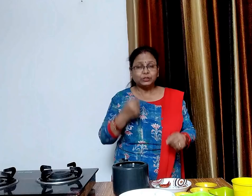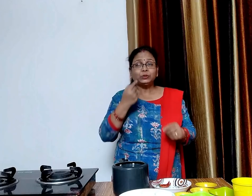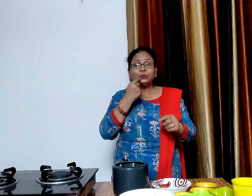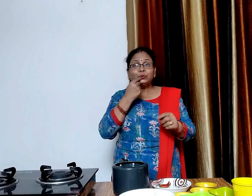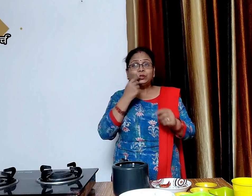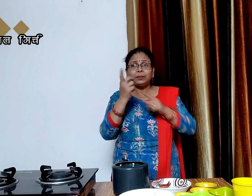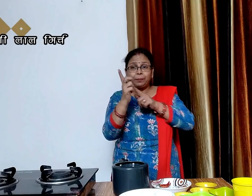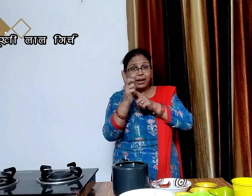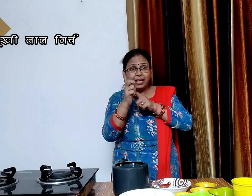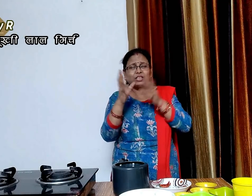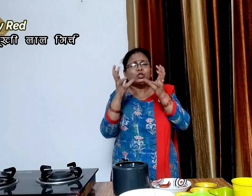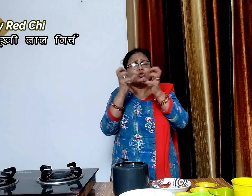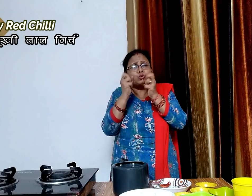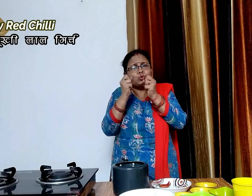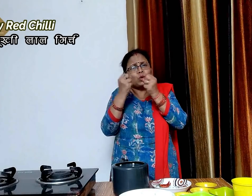दो सुखी लाल मिर्च